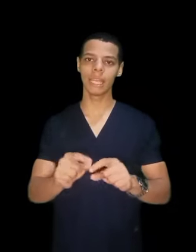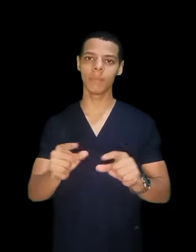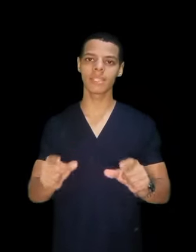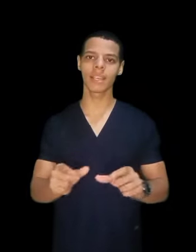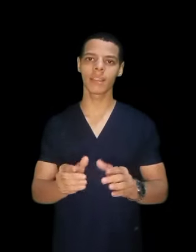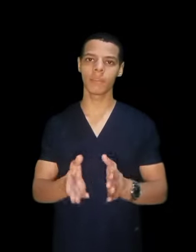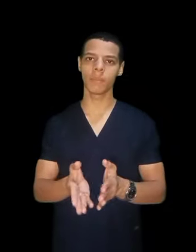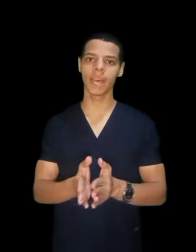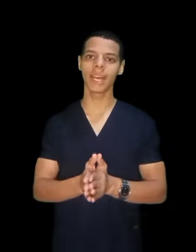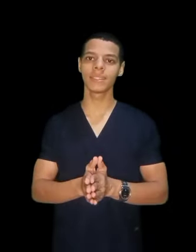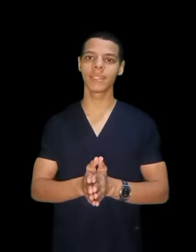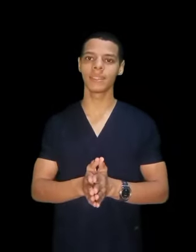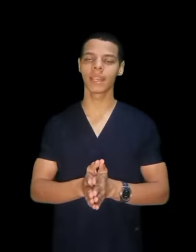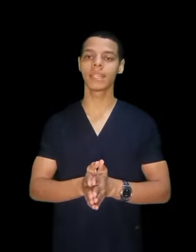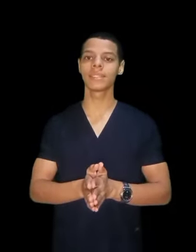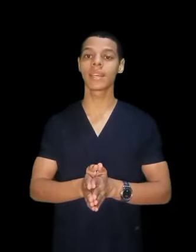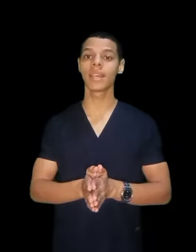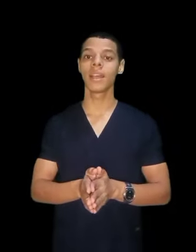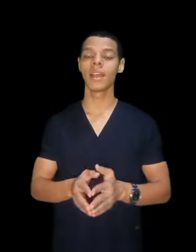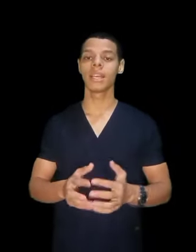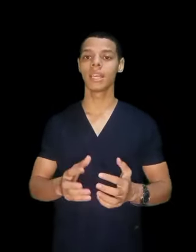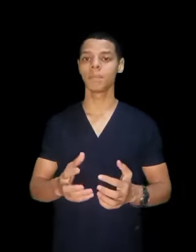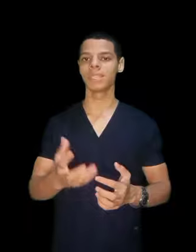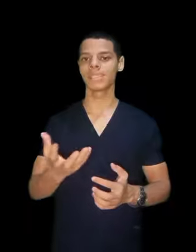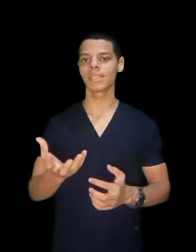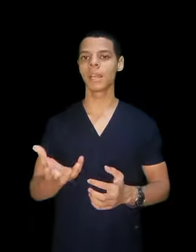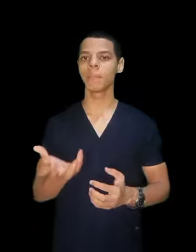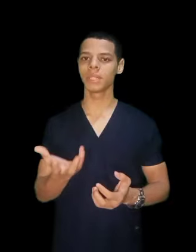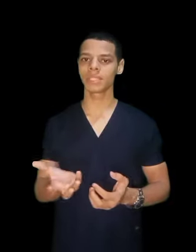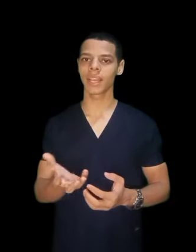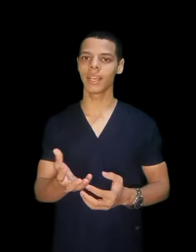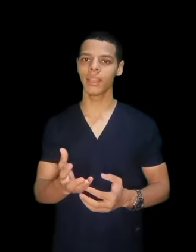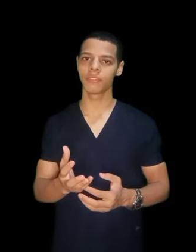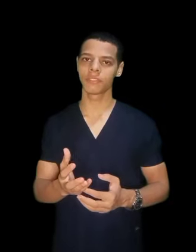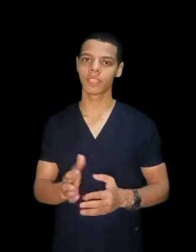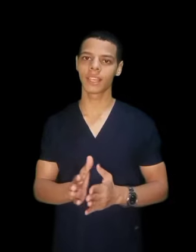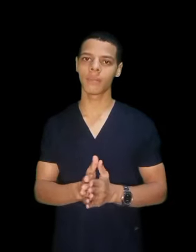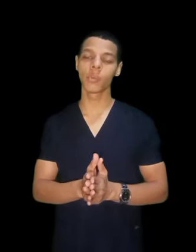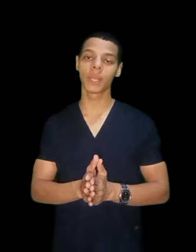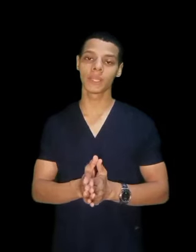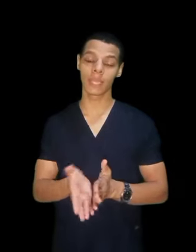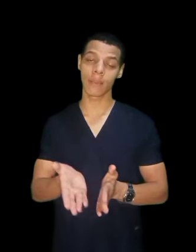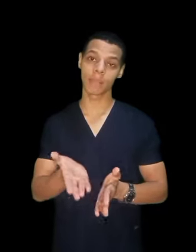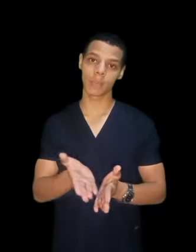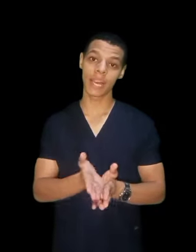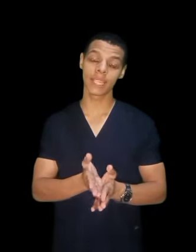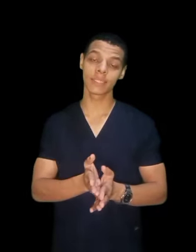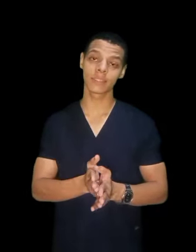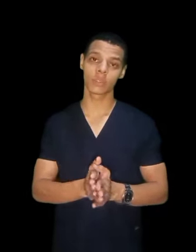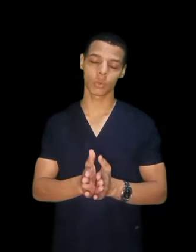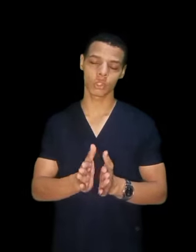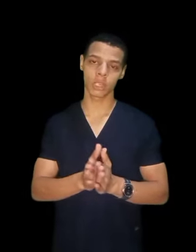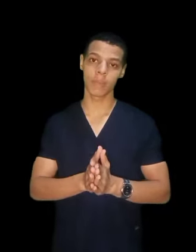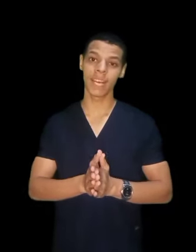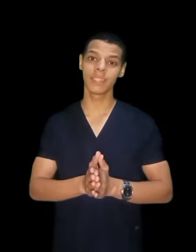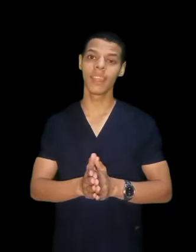الميزة في المعهد انك انت بتستلم التكليف فانت ممكن تكمل معهد تخش المعهد